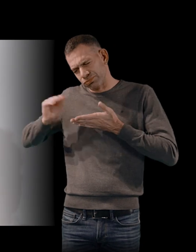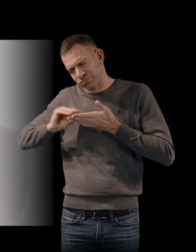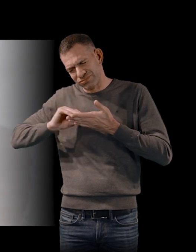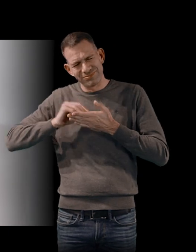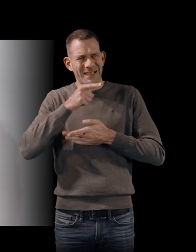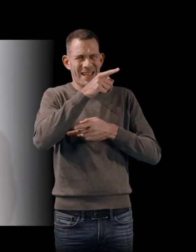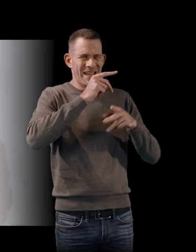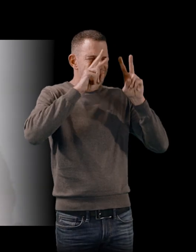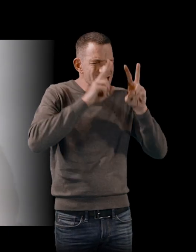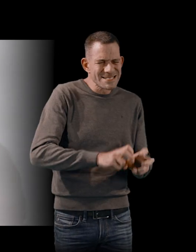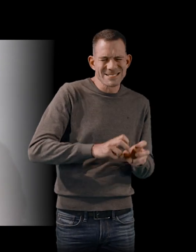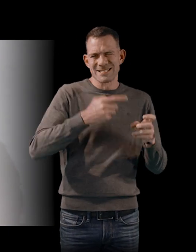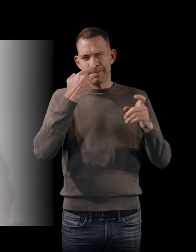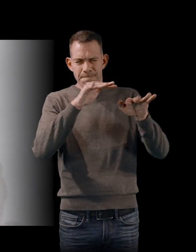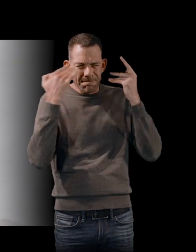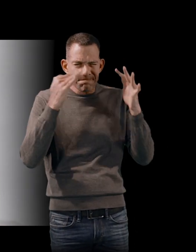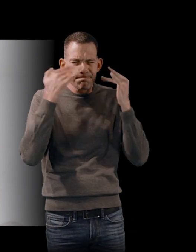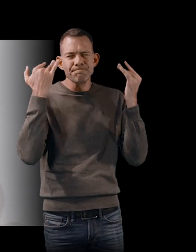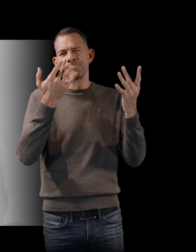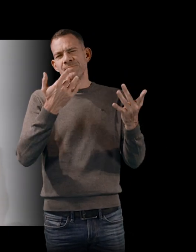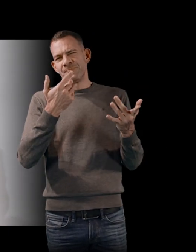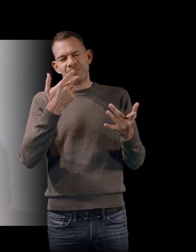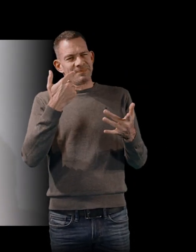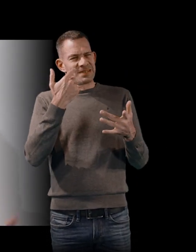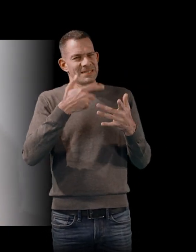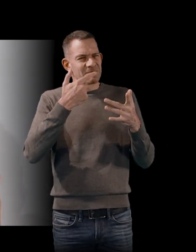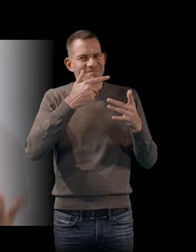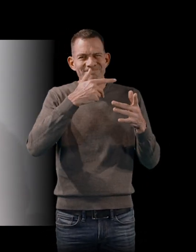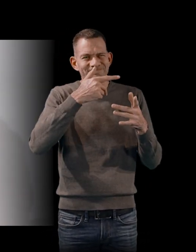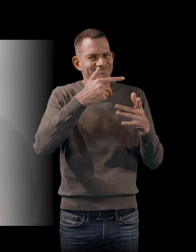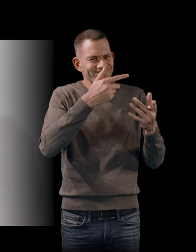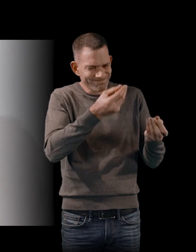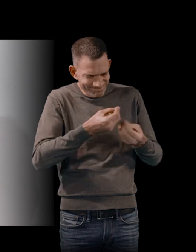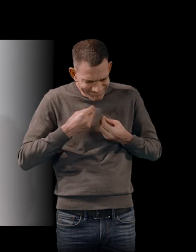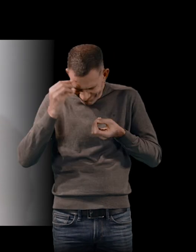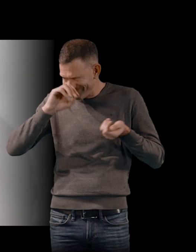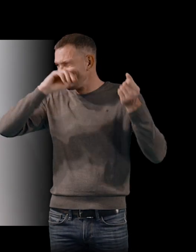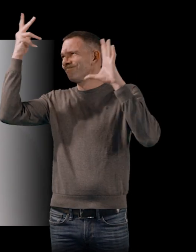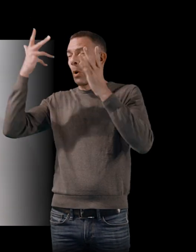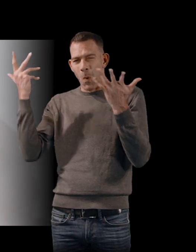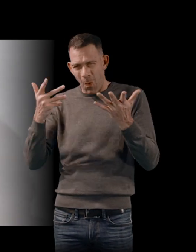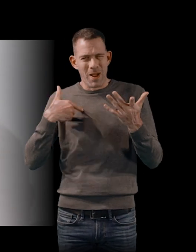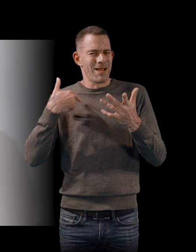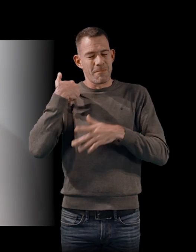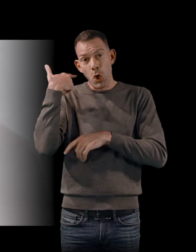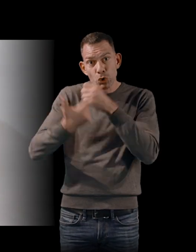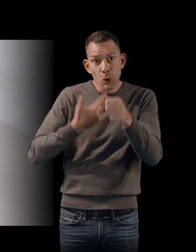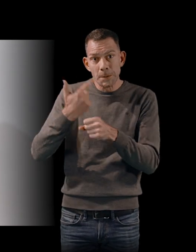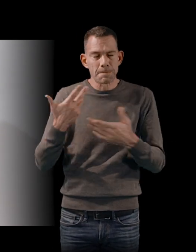décortiquer, à essayer de m'en imprégner, à essayer d'exprimer ce qu'il me faisait ressentir, ce film reste un mystère pour moi.